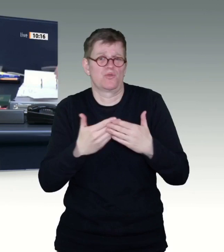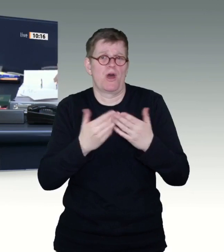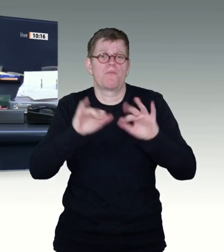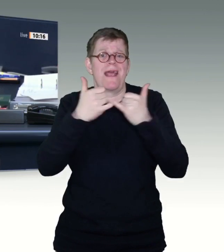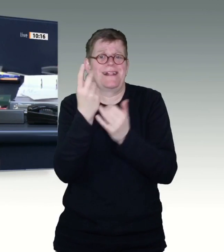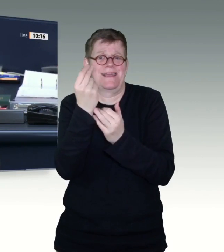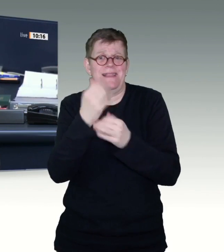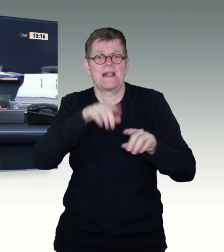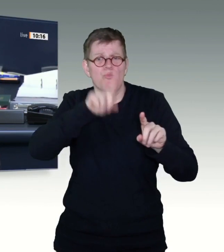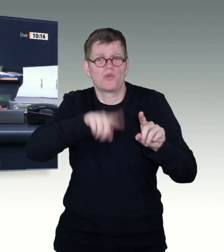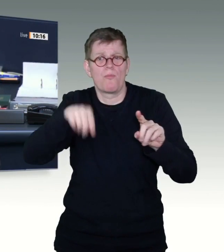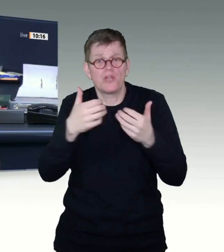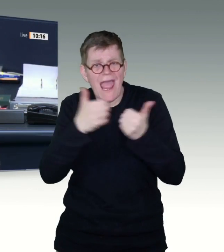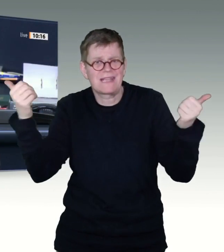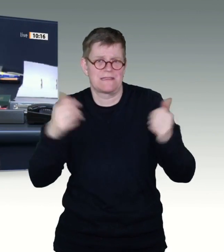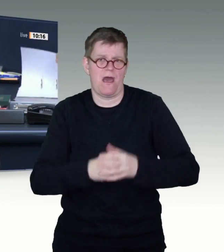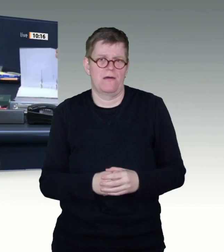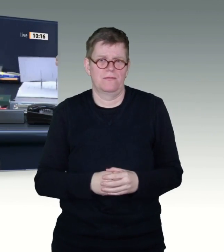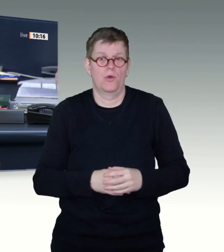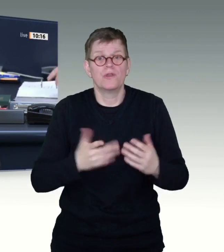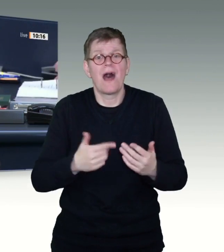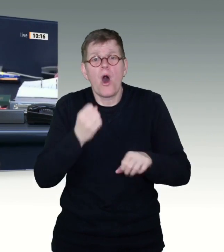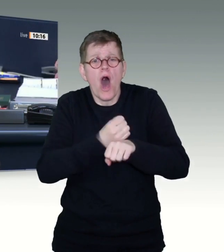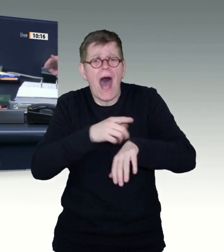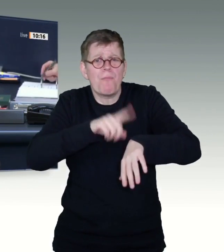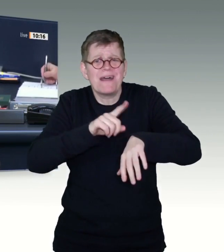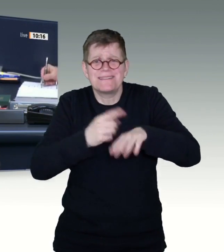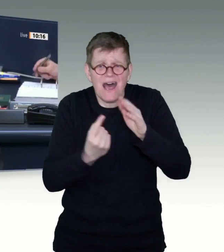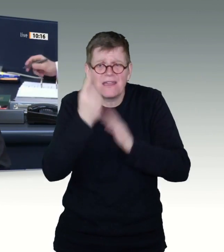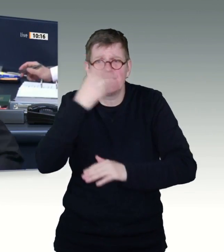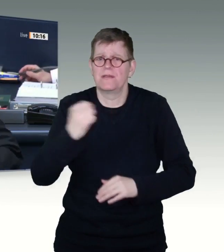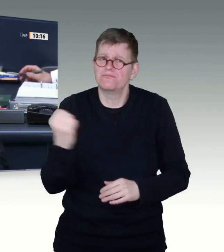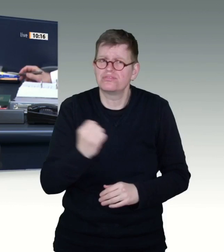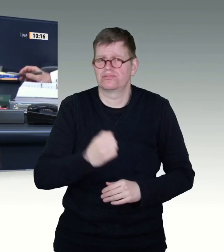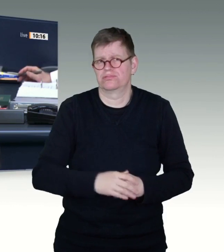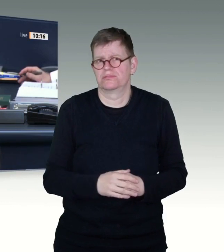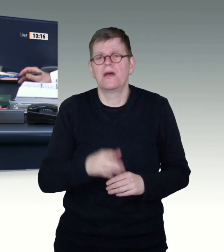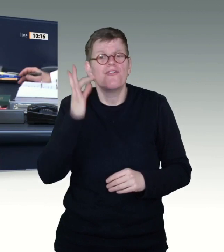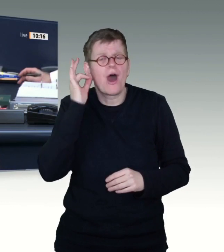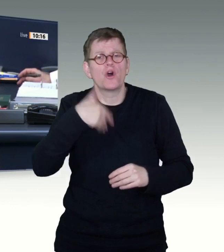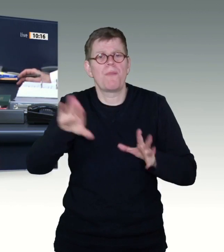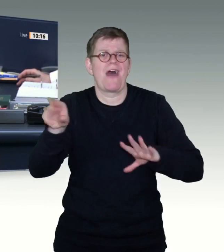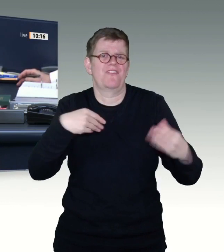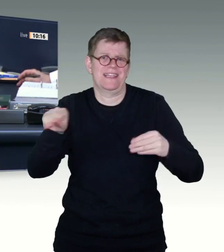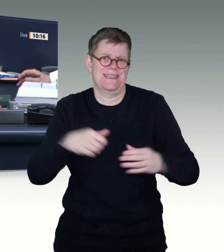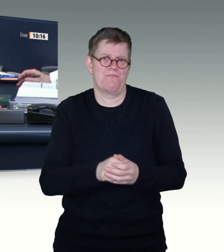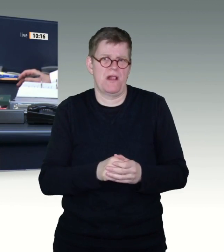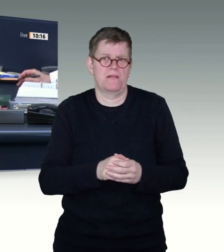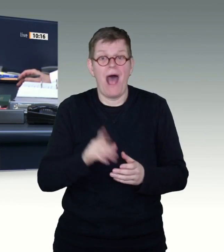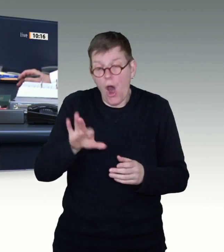Und rufe auf den Tagesordnungspunkt 25. Das ist die Beratung des Antrags der Fraktion der